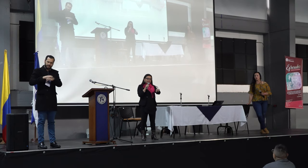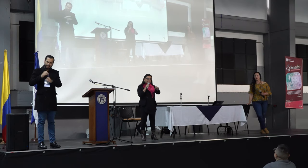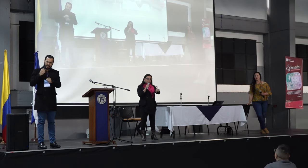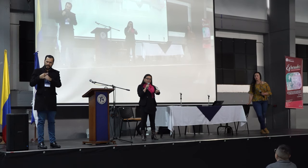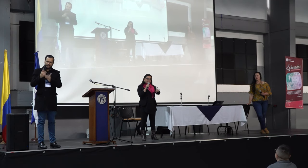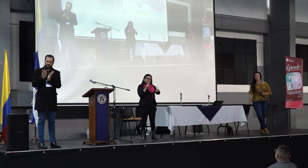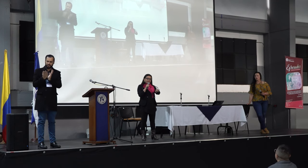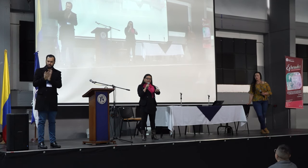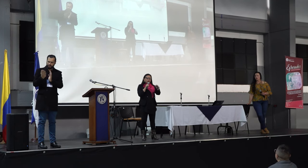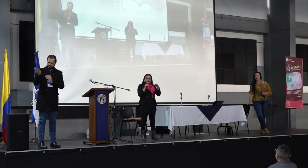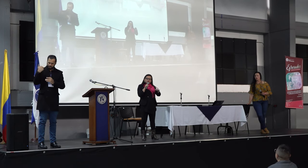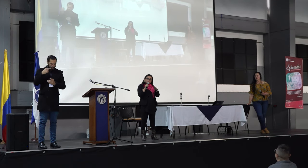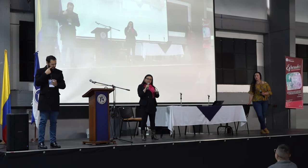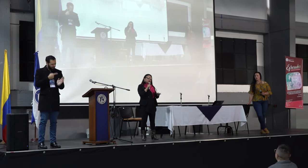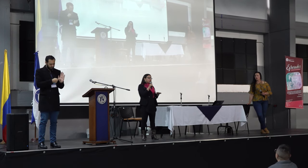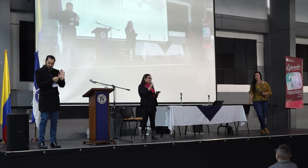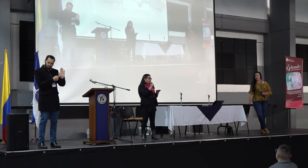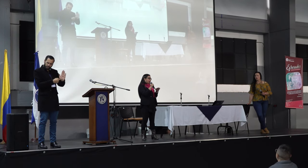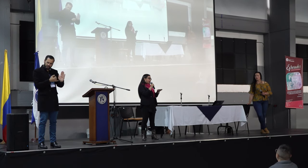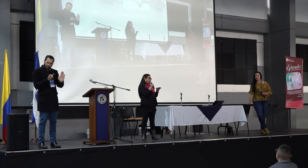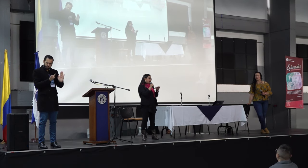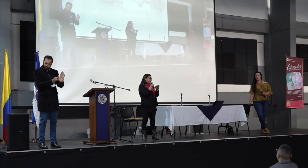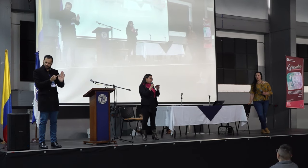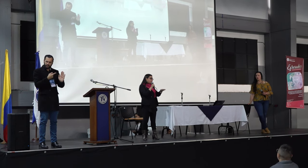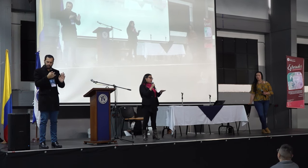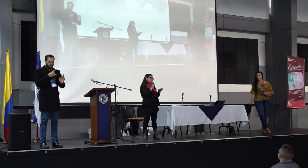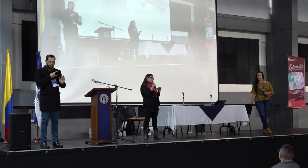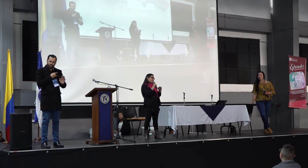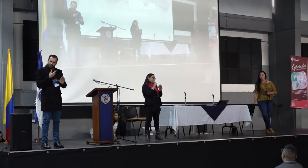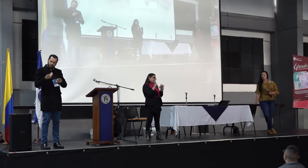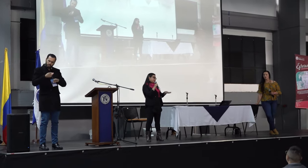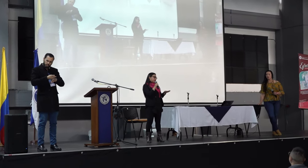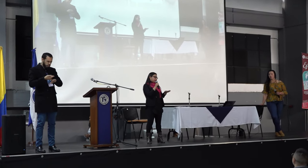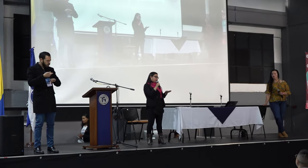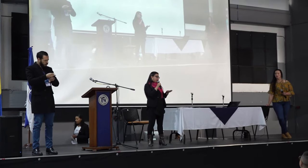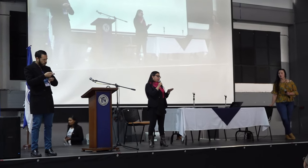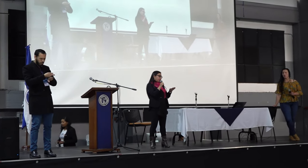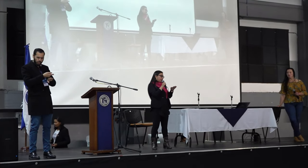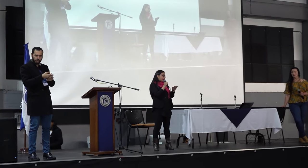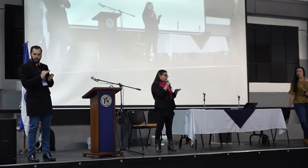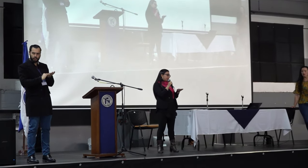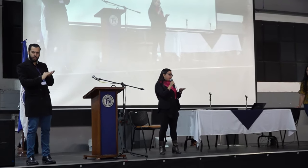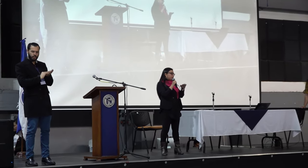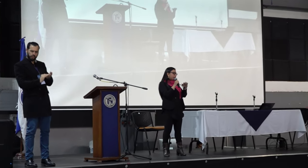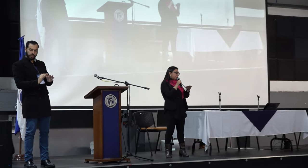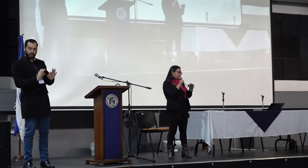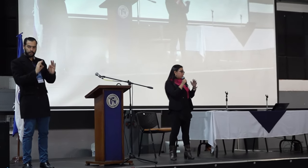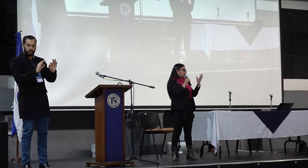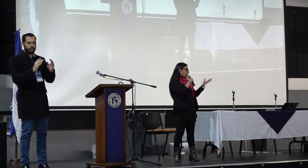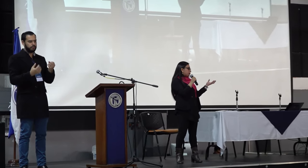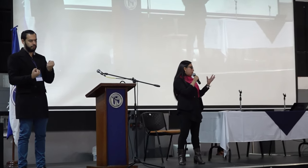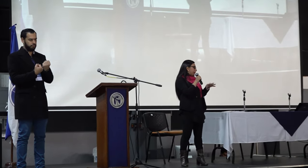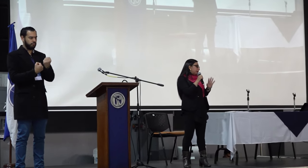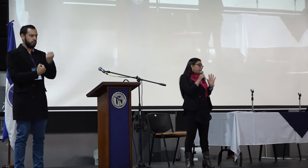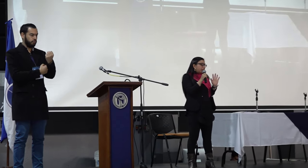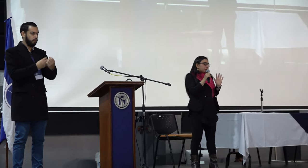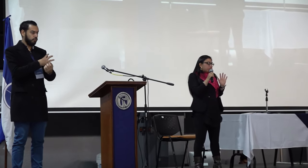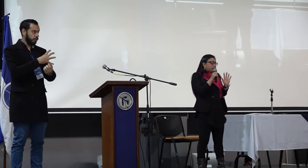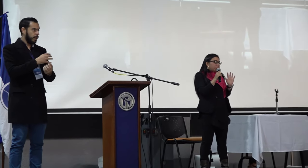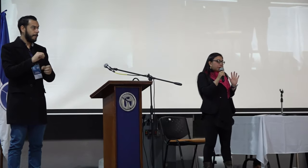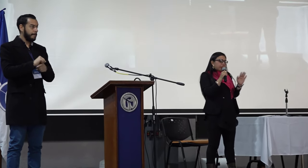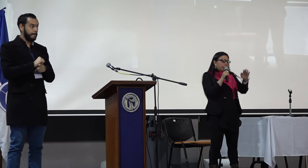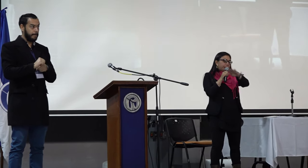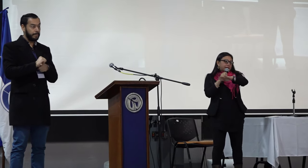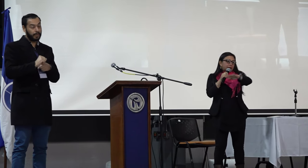que vean cuál la realidad de su universidad, nos ayuden a generar propuestas de bienestar, que van a estar fortaleciendo tanto su práctica